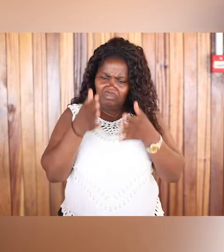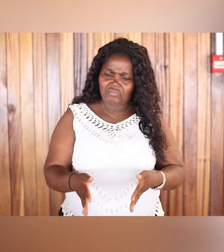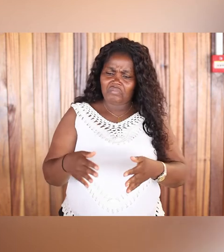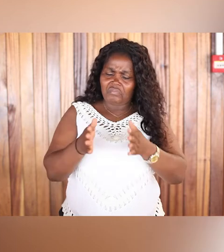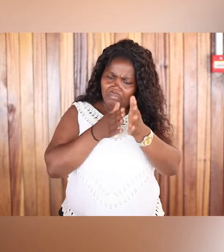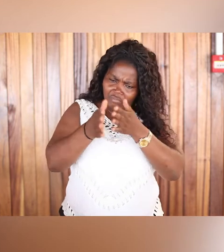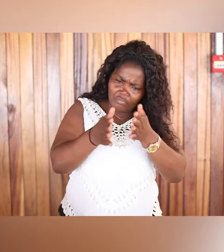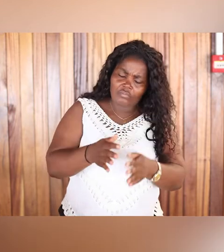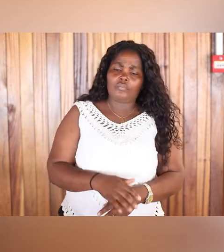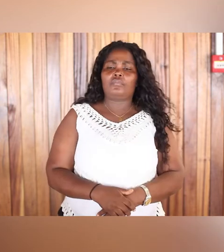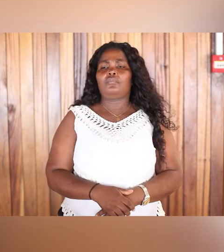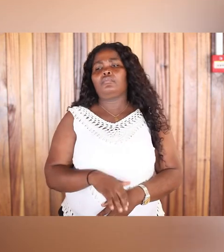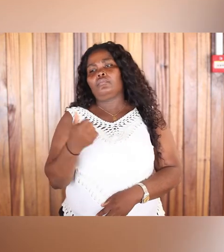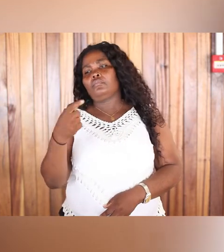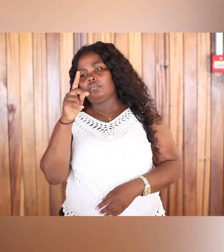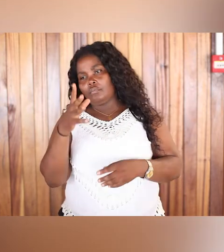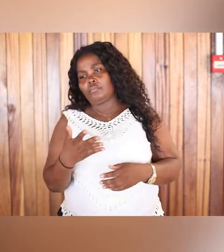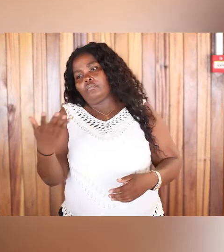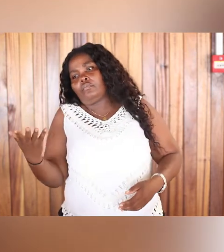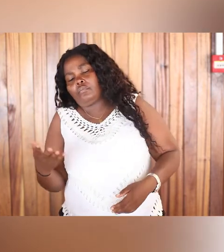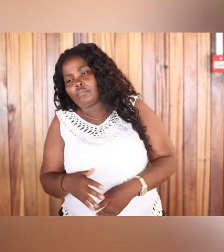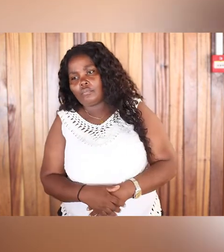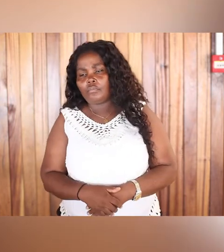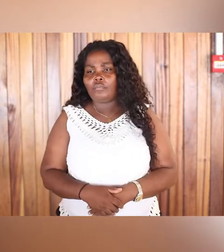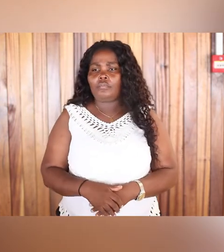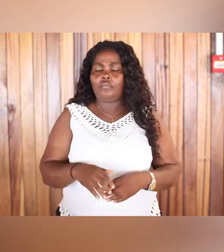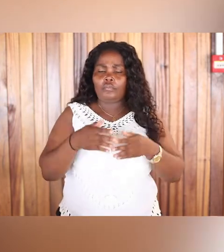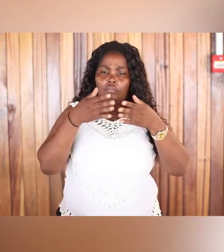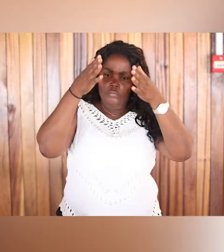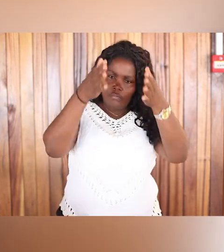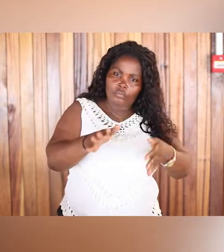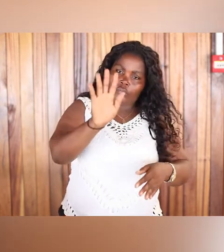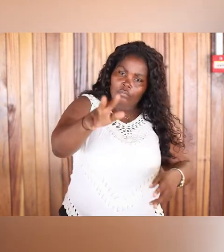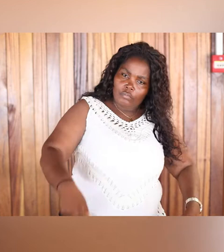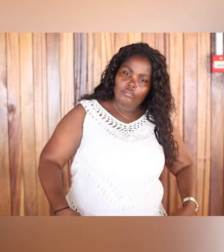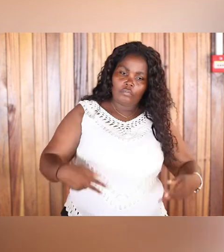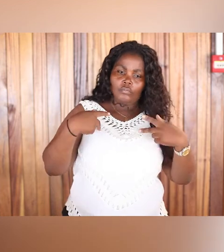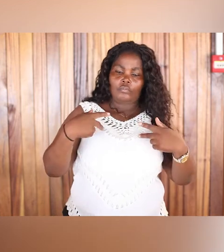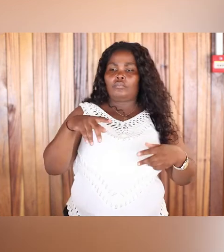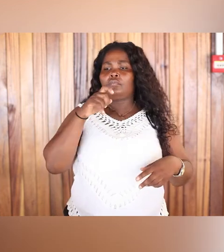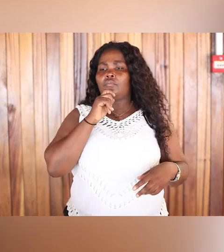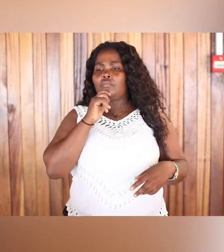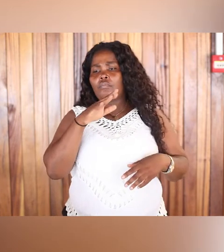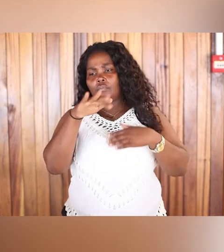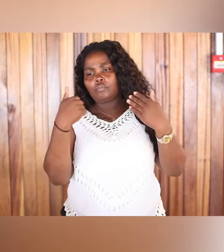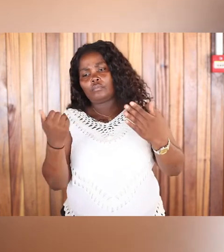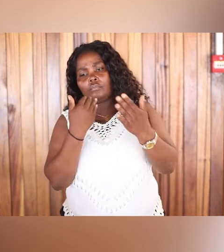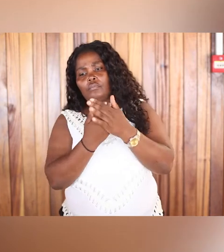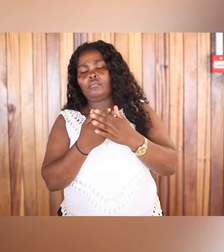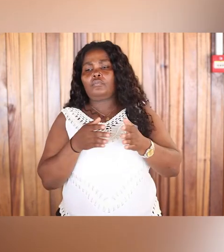A pesar de que ponía su vida en peligro en cada carrera,